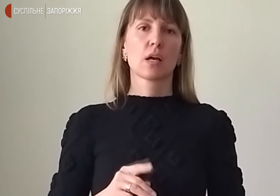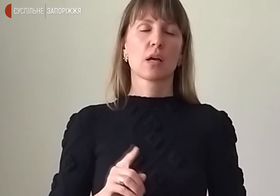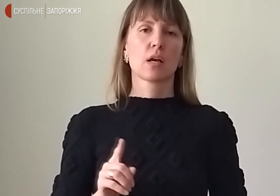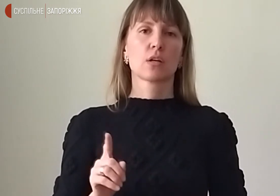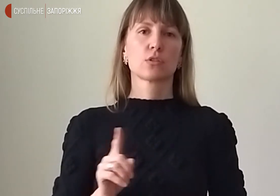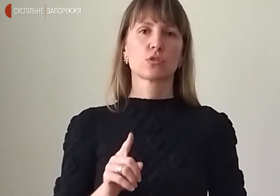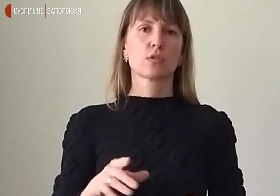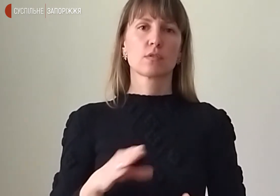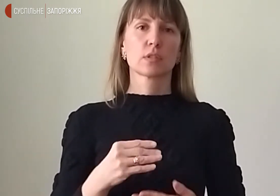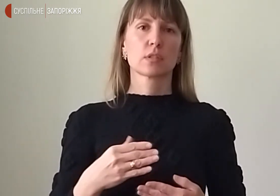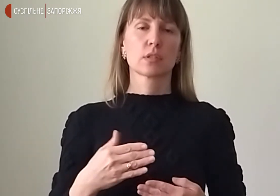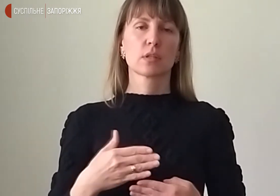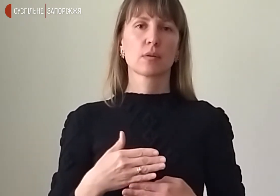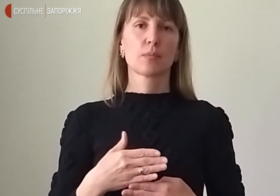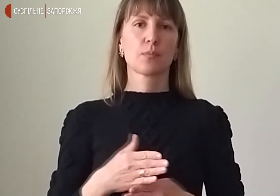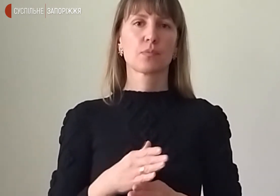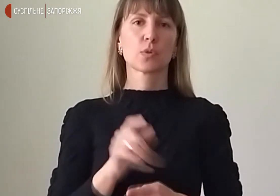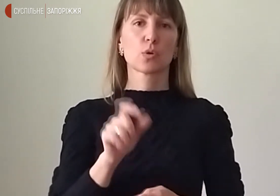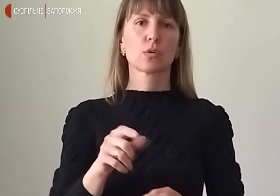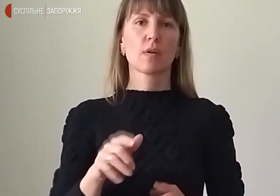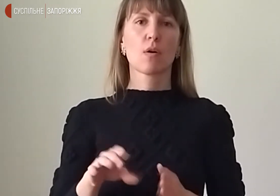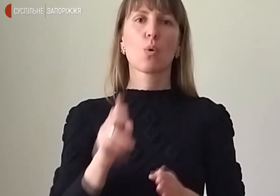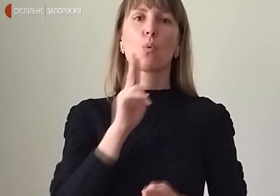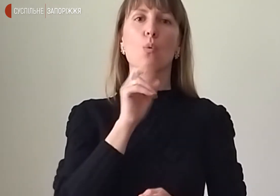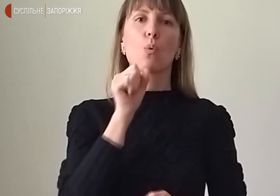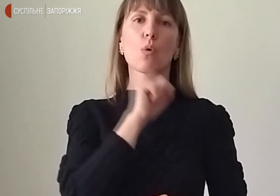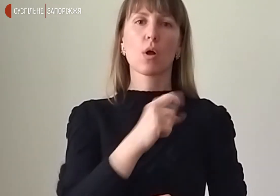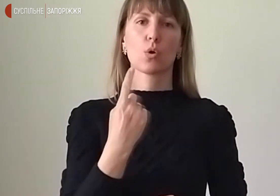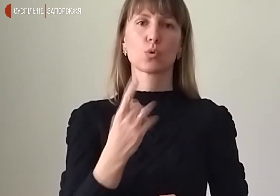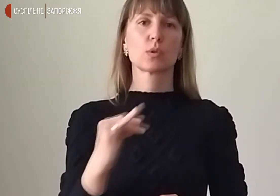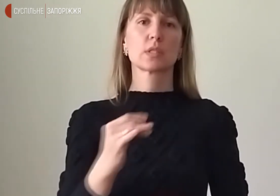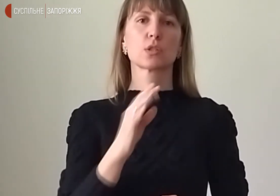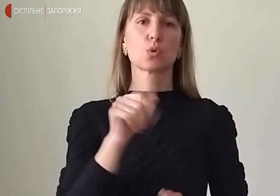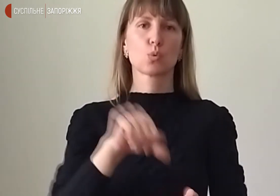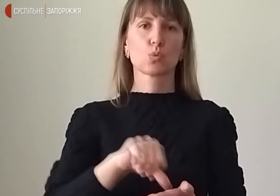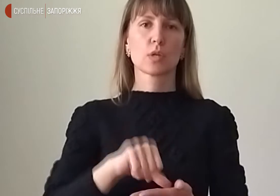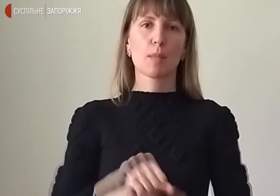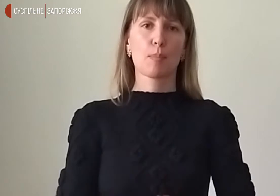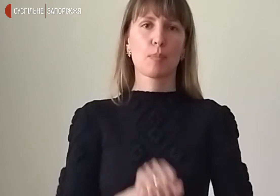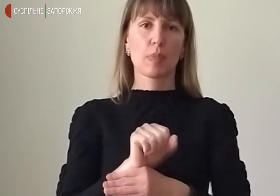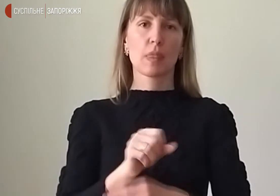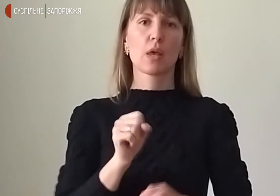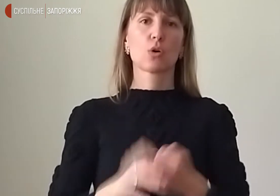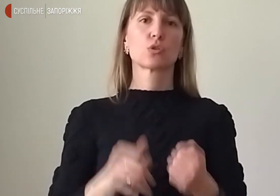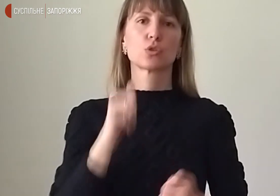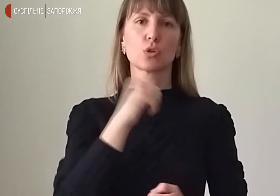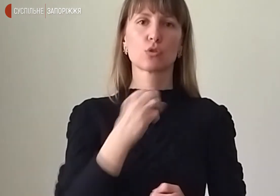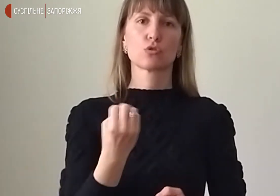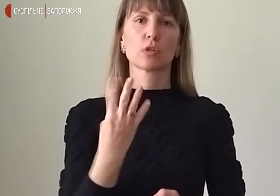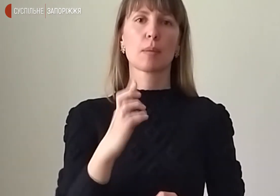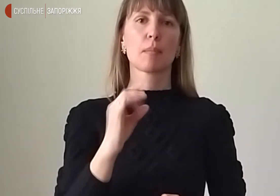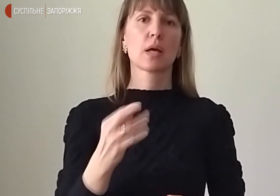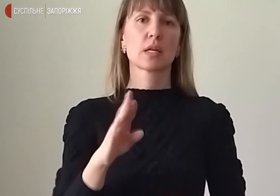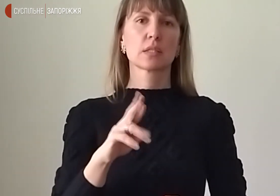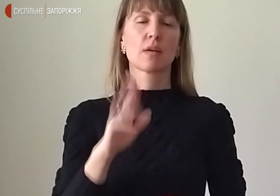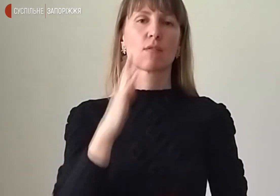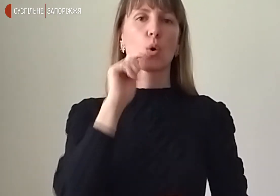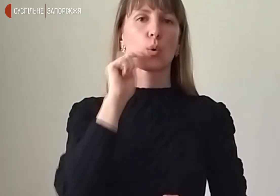людей та викрали одного із учасників мітингу. Щороку, 14 березня, в Україні визначає